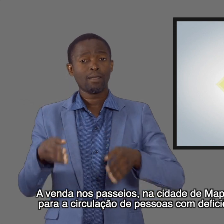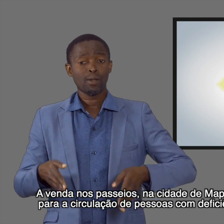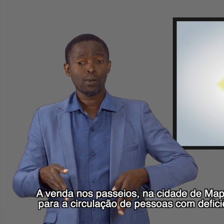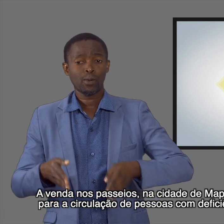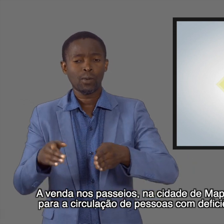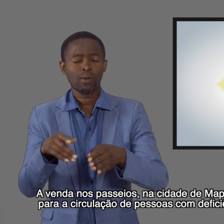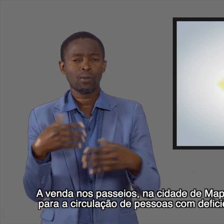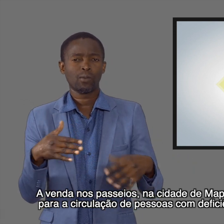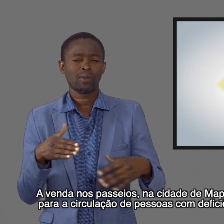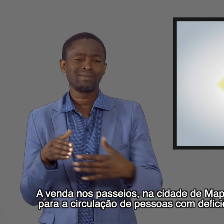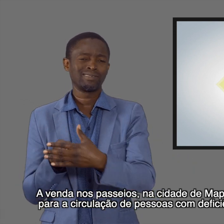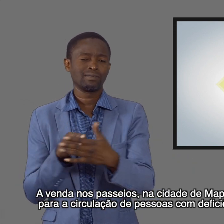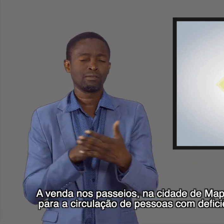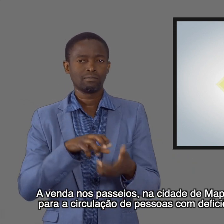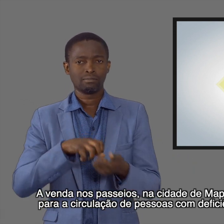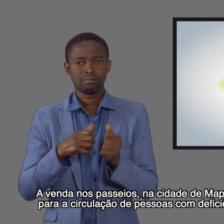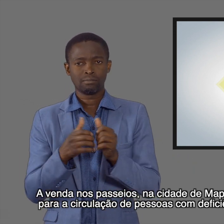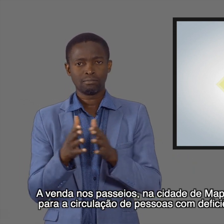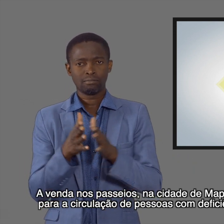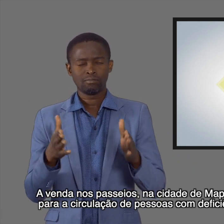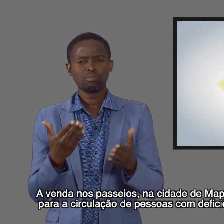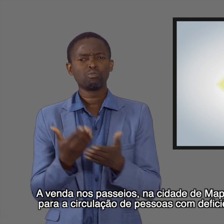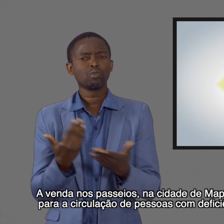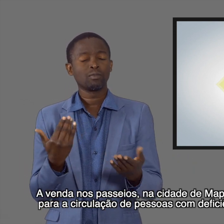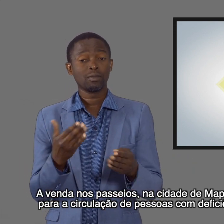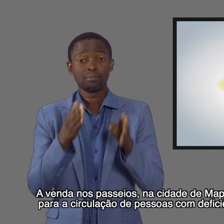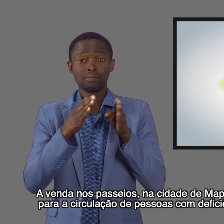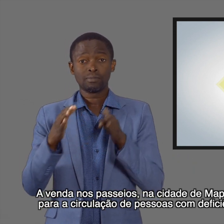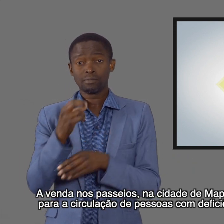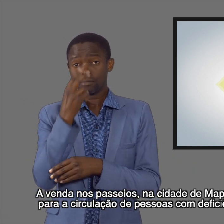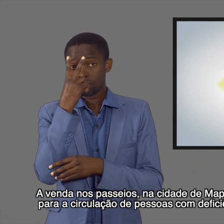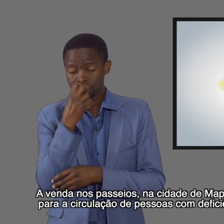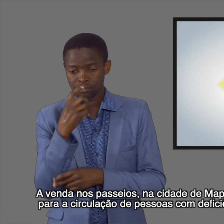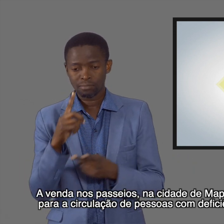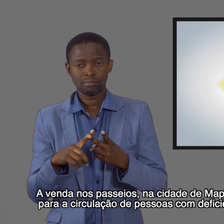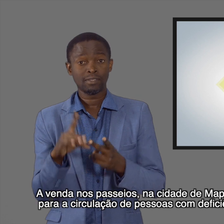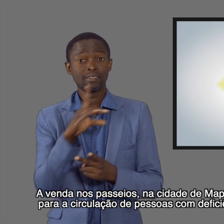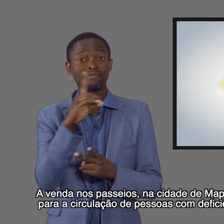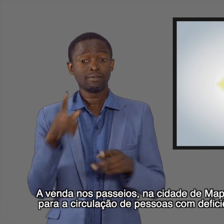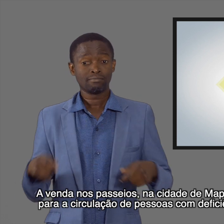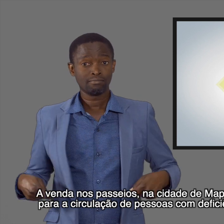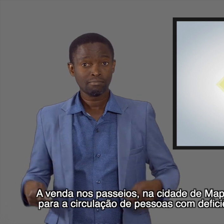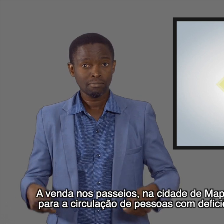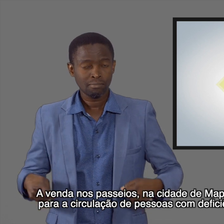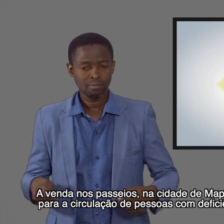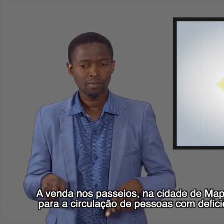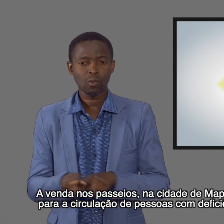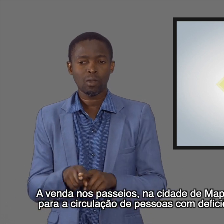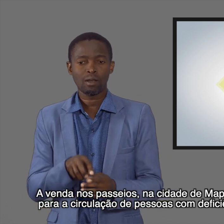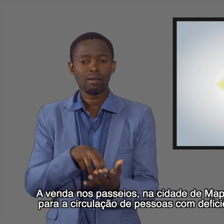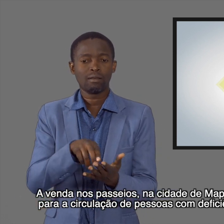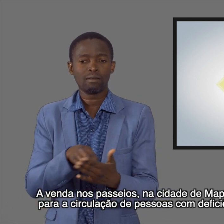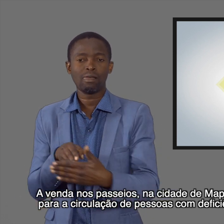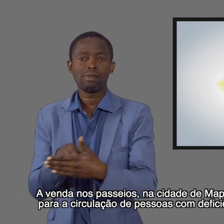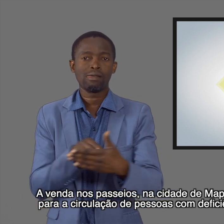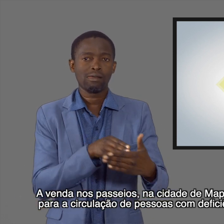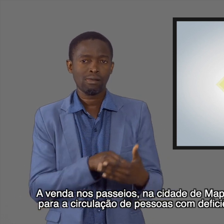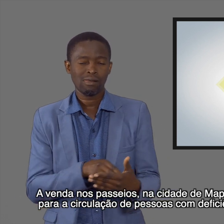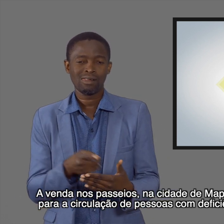cidade de Maputo constitui um transtorno para a circulação de pessoas com deficiência visual e físico-motora.